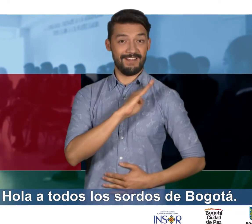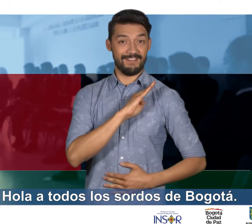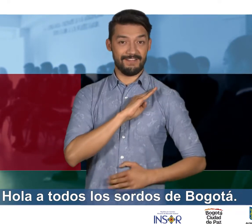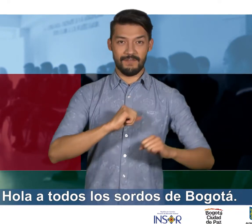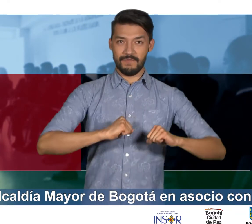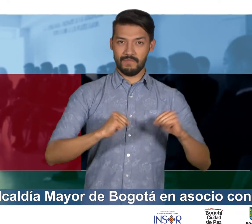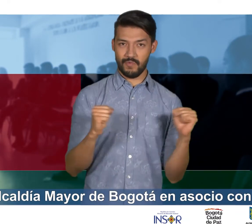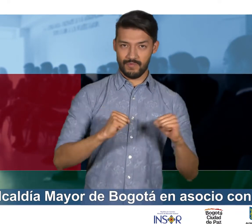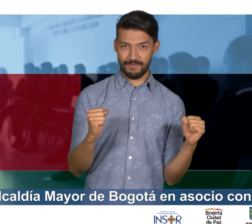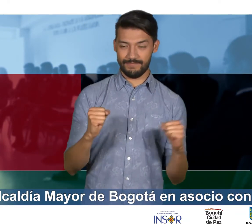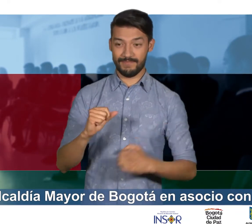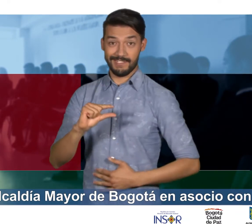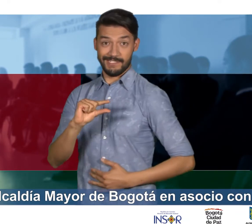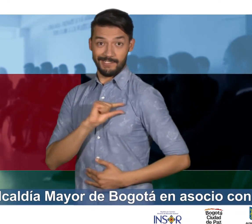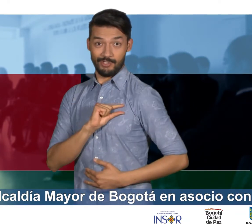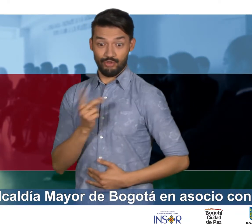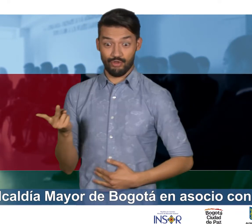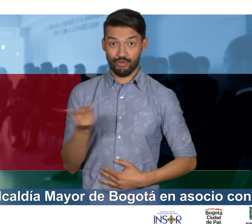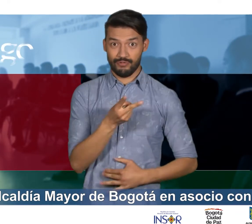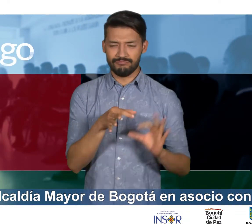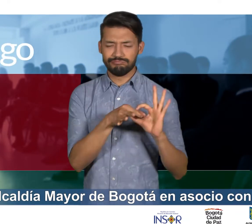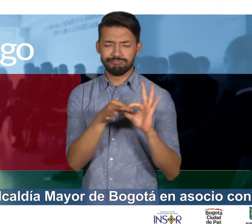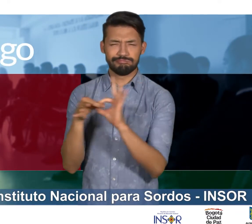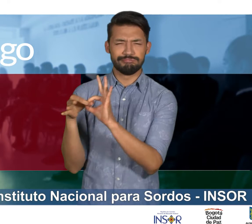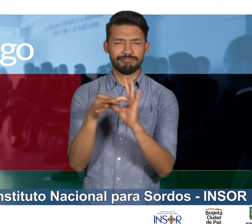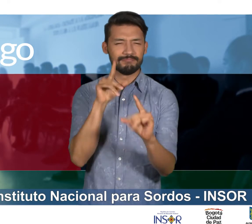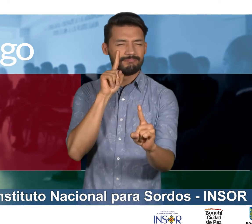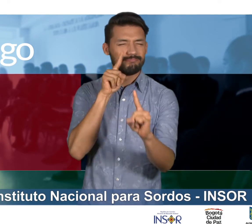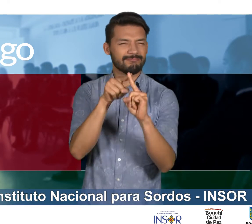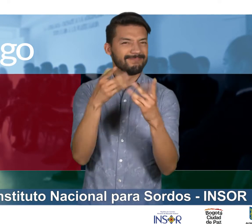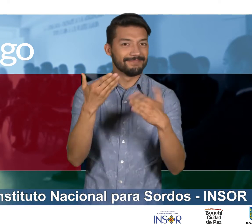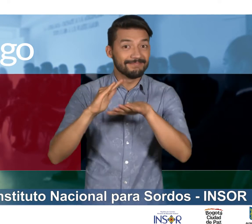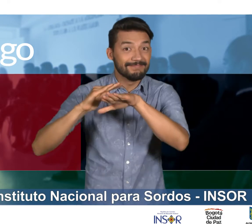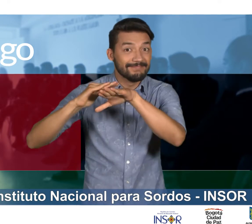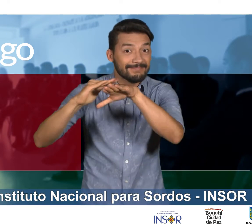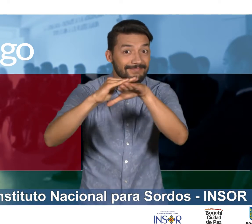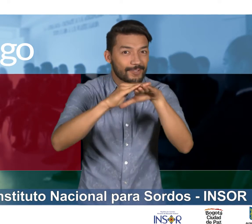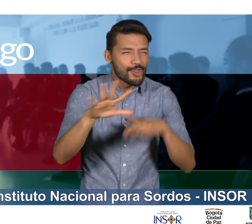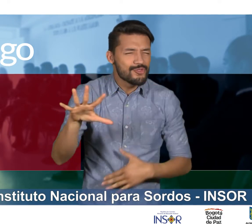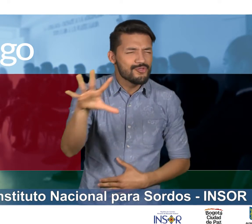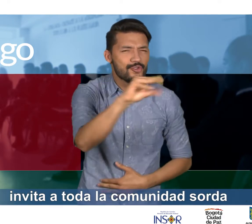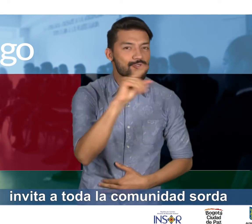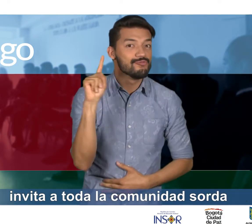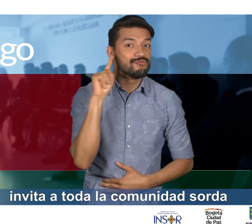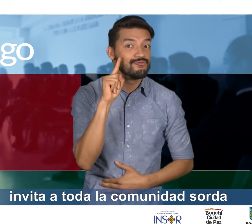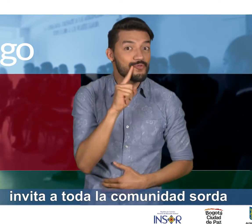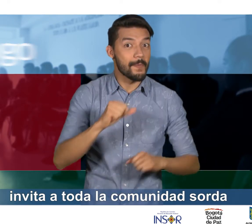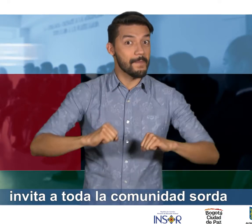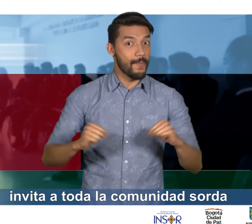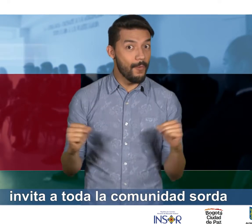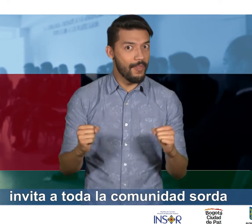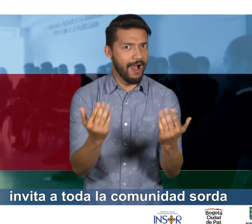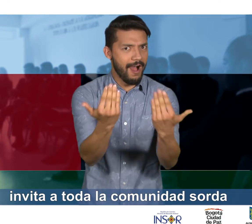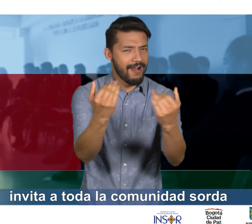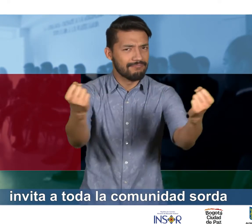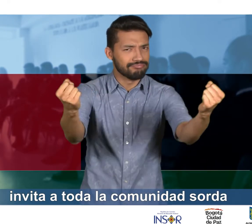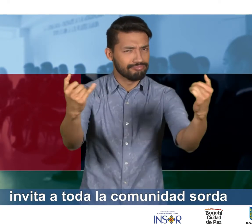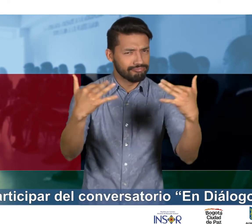La Alcaldía Mayor de Bogotá, en asocio con el Instituto Nacional para Sordos, INSOR, invita a toda la comunidad sorda a